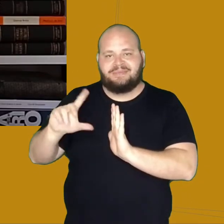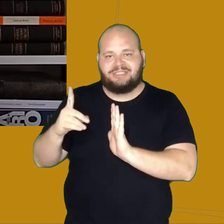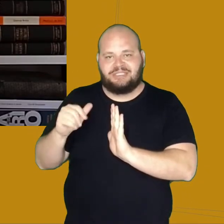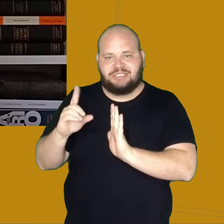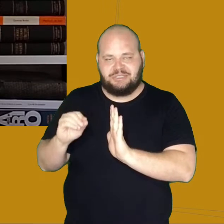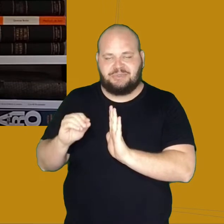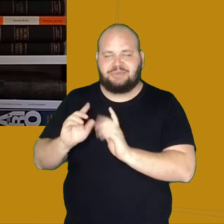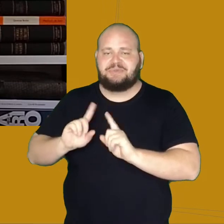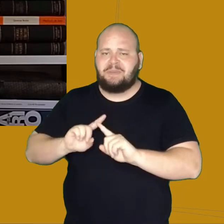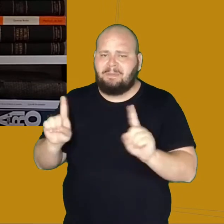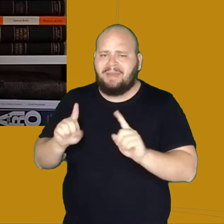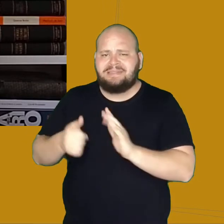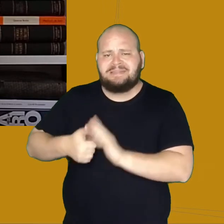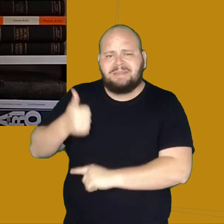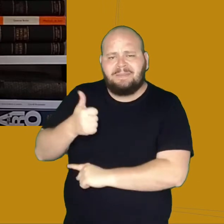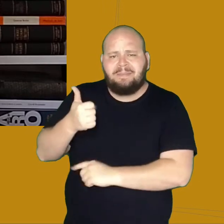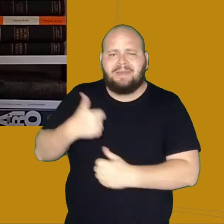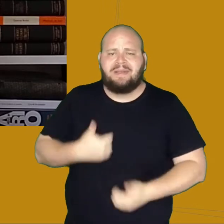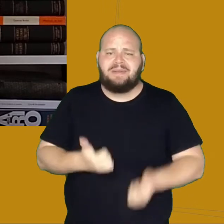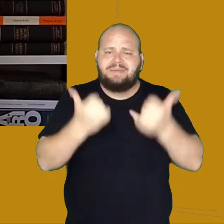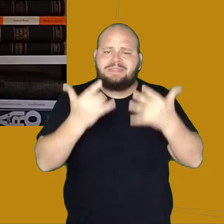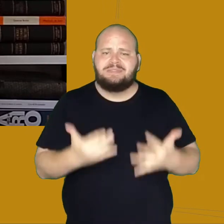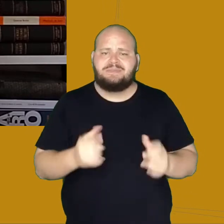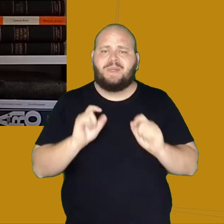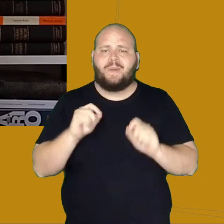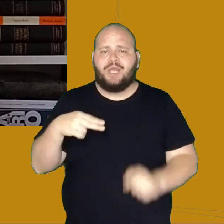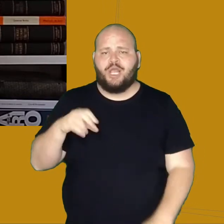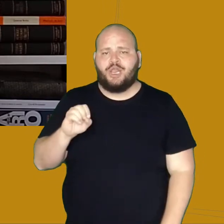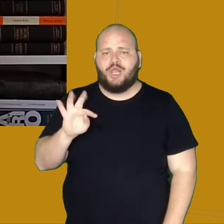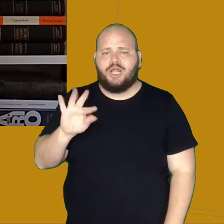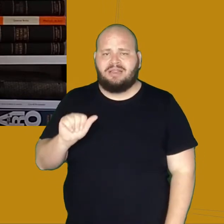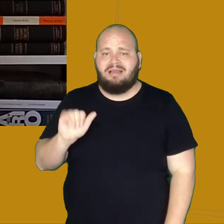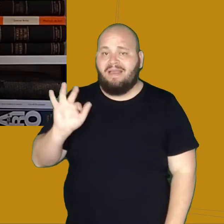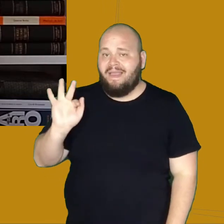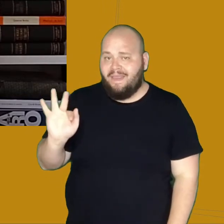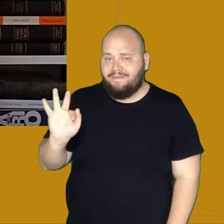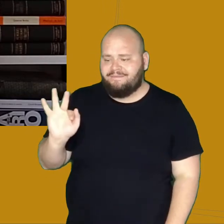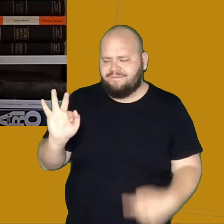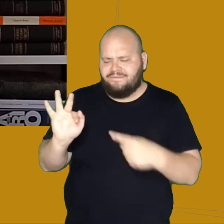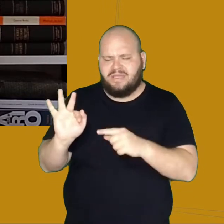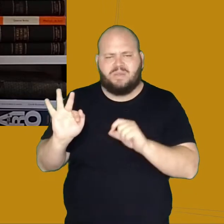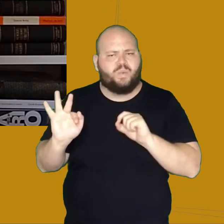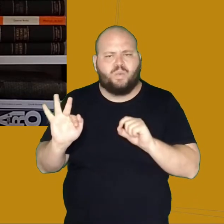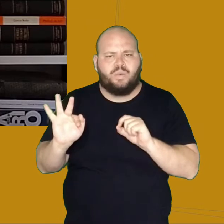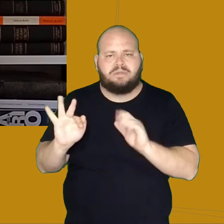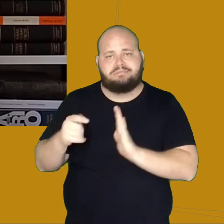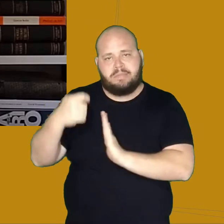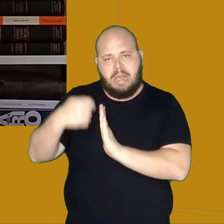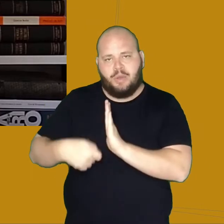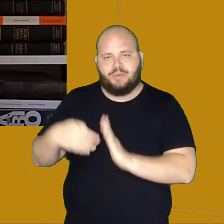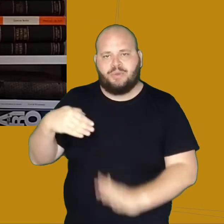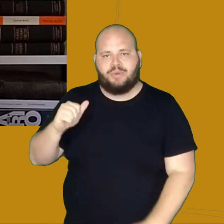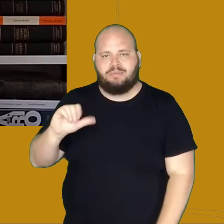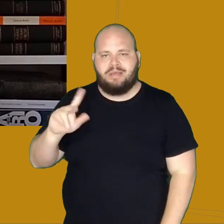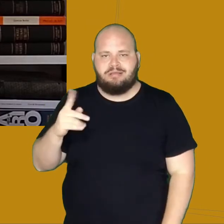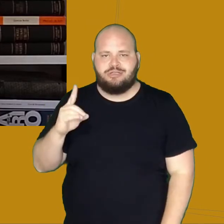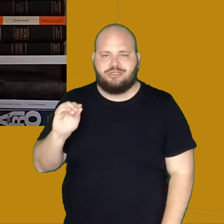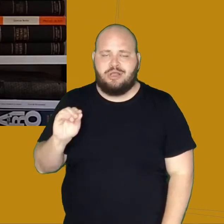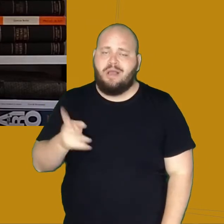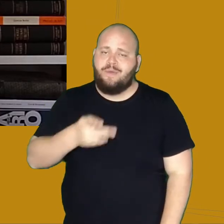propriamente dito, eu acho importante comentar a nota F. Nessa nota, o Machado afirma que uma visita de Alcibiades teve uma